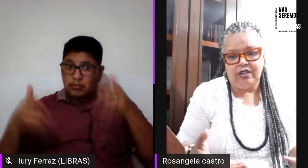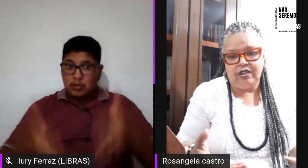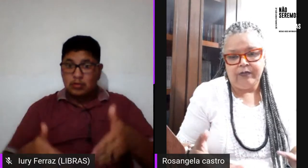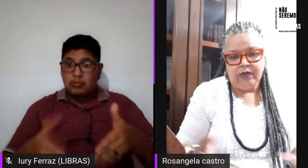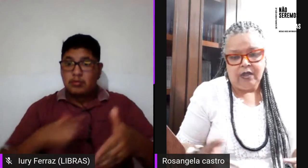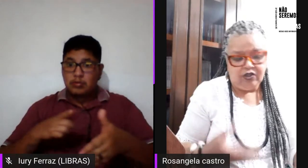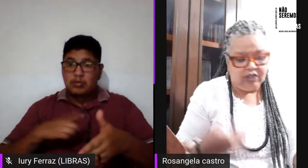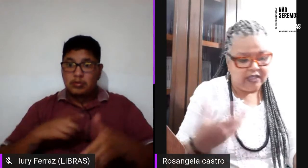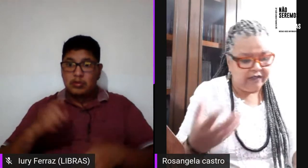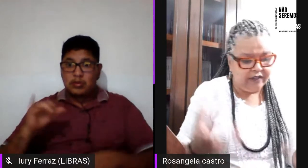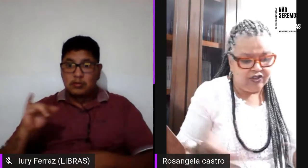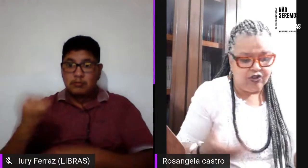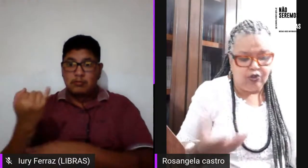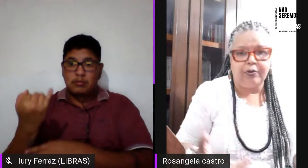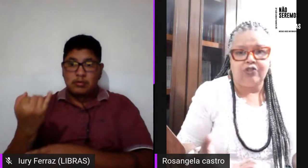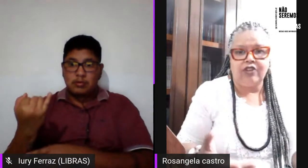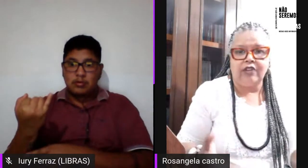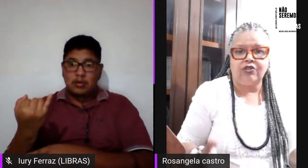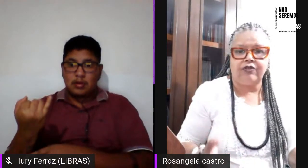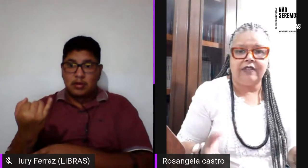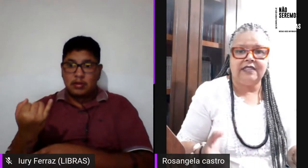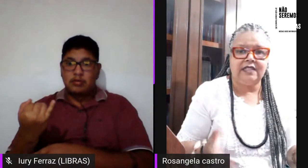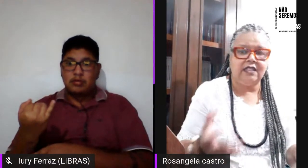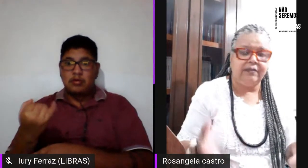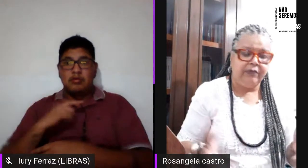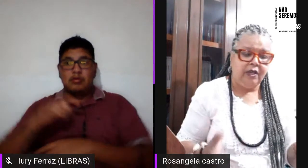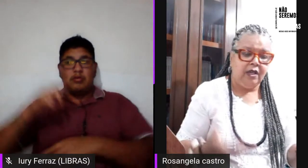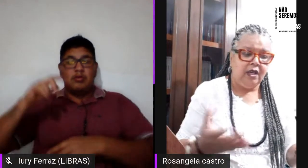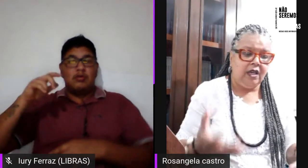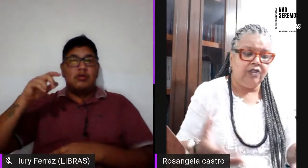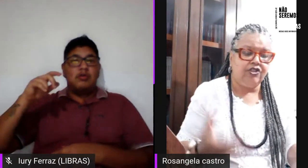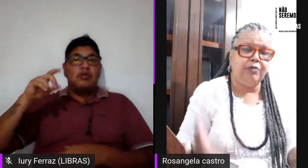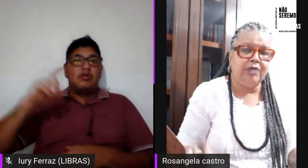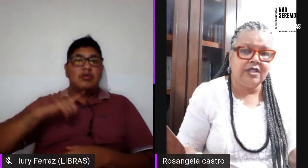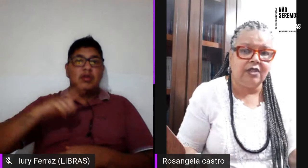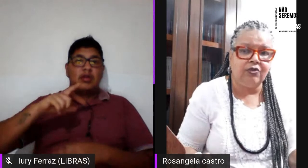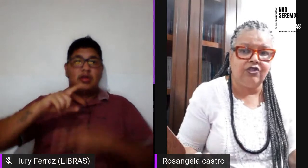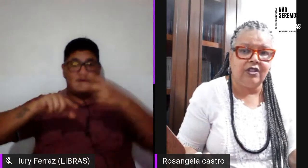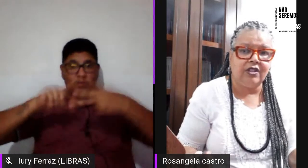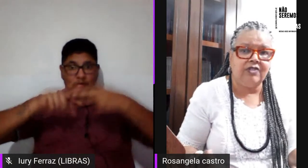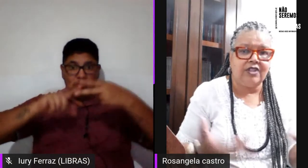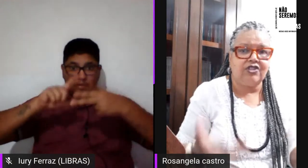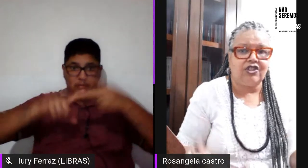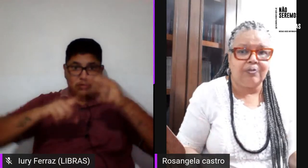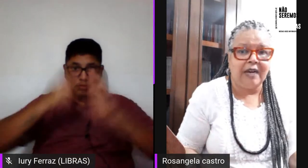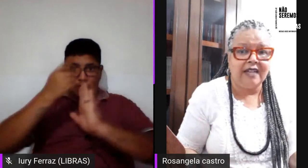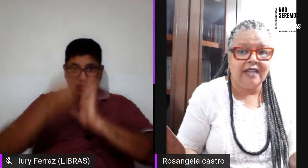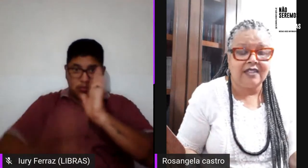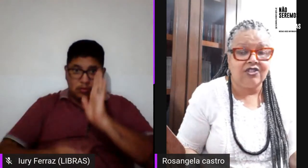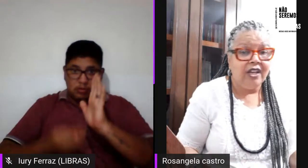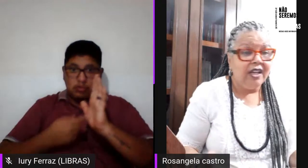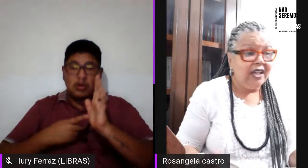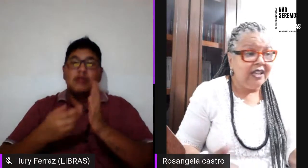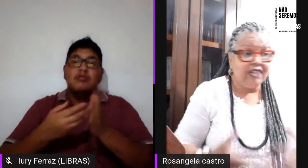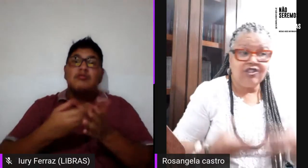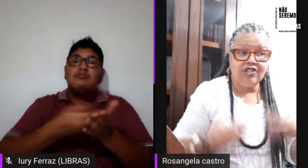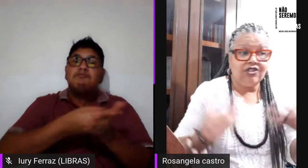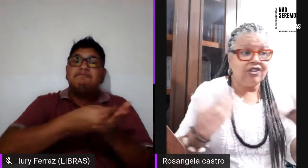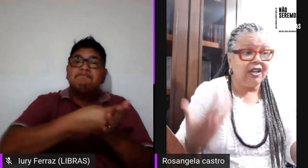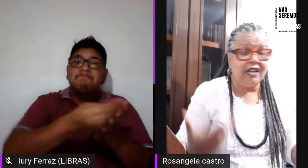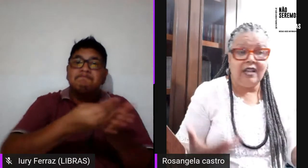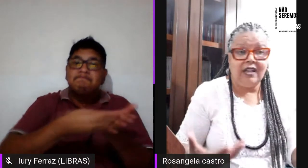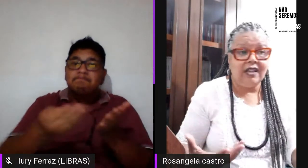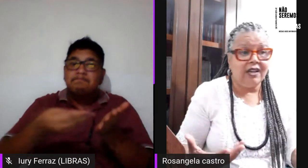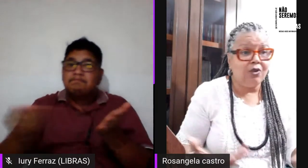através de dois projetos fazer distribuição de cestas básicas e a